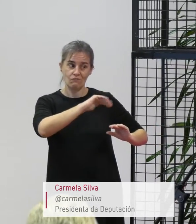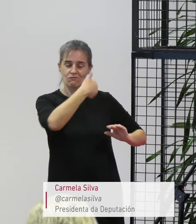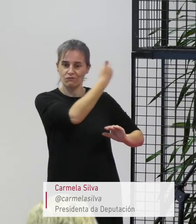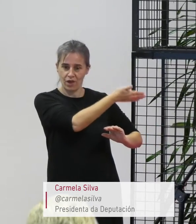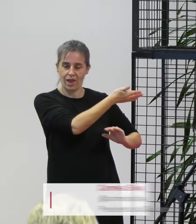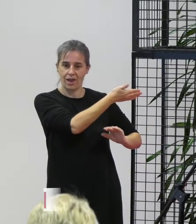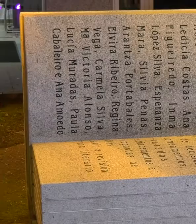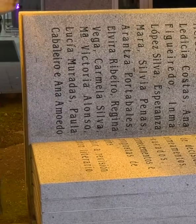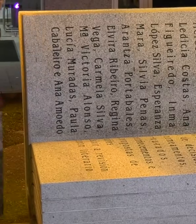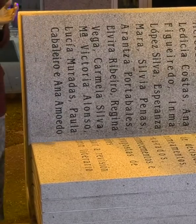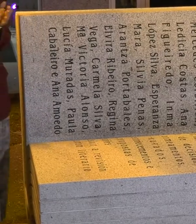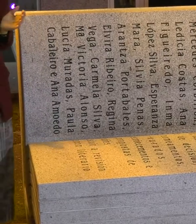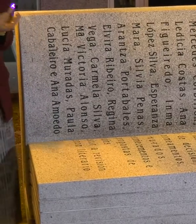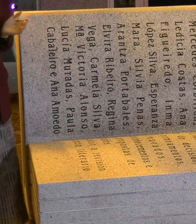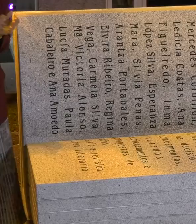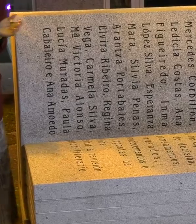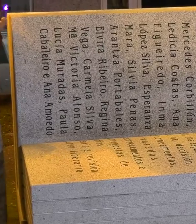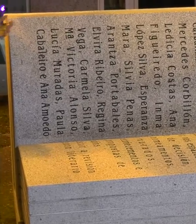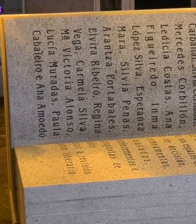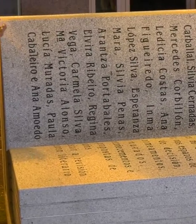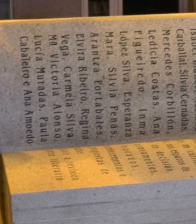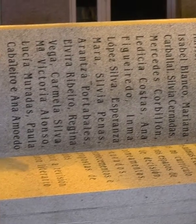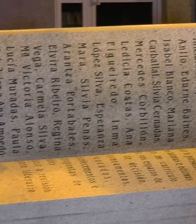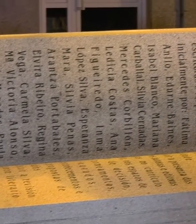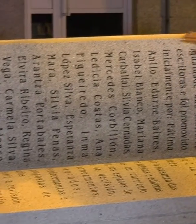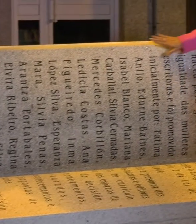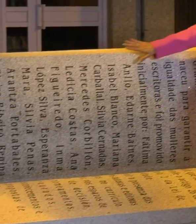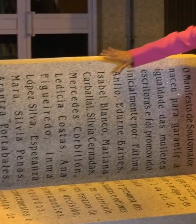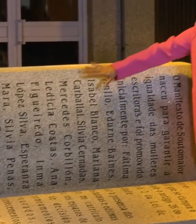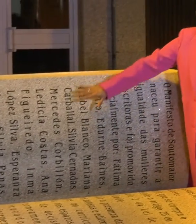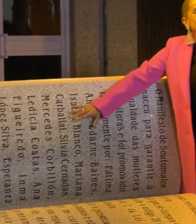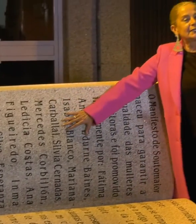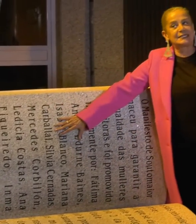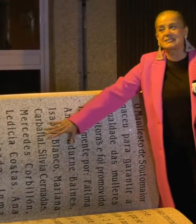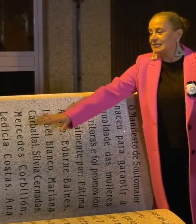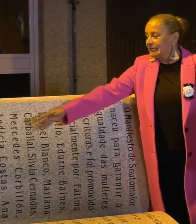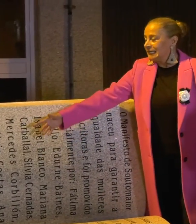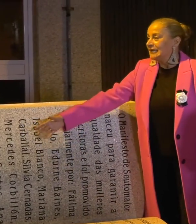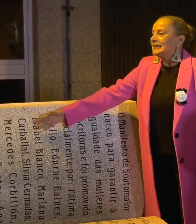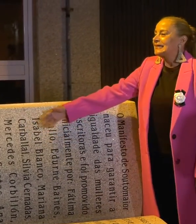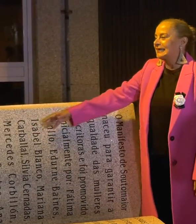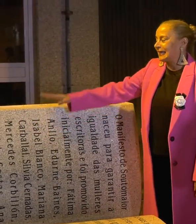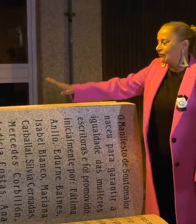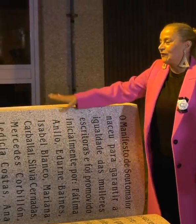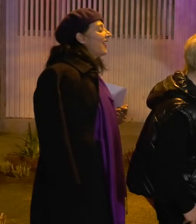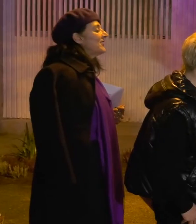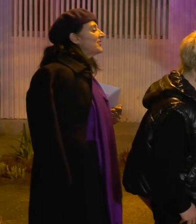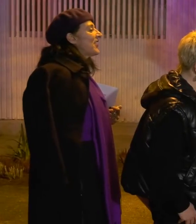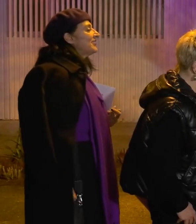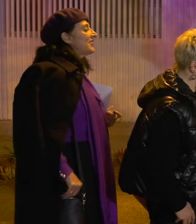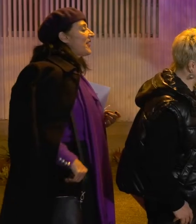fora Recordará a cada persoa que pase Que houbo mulleres,